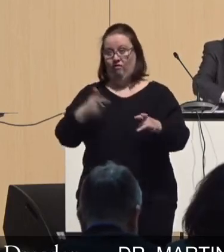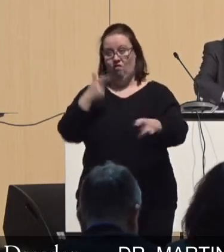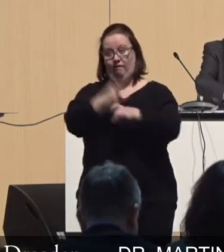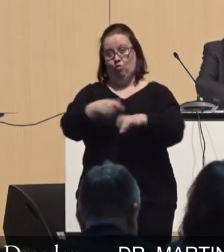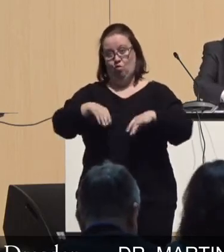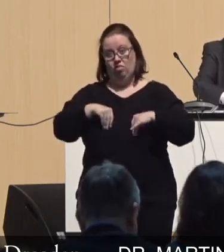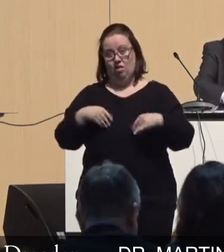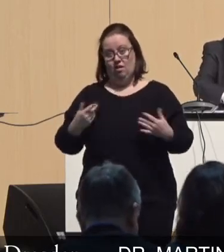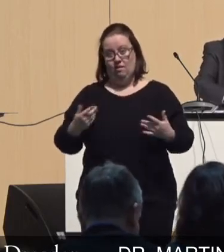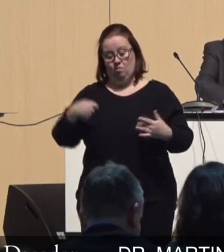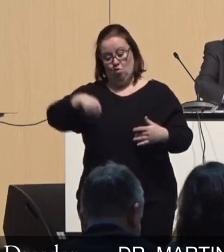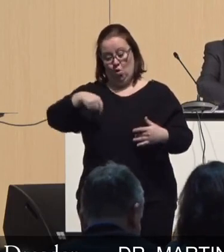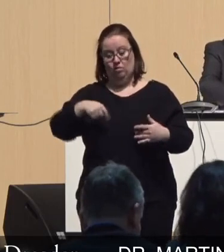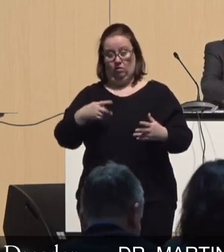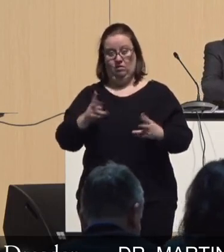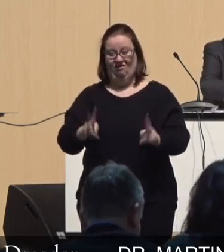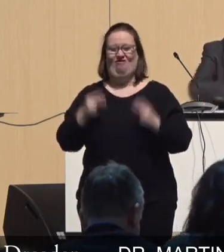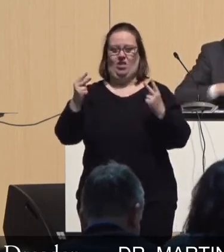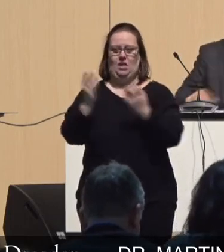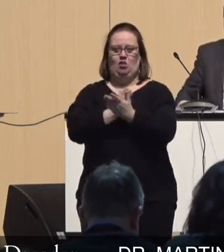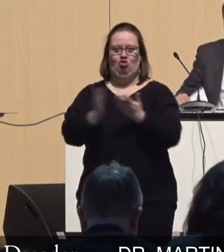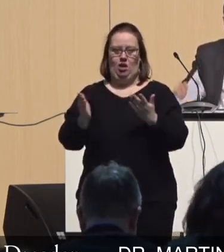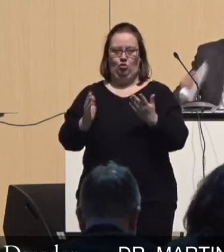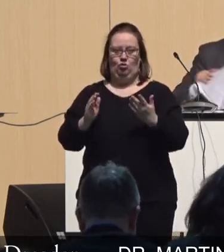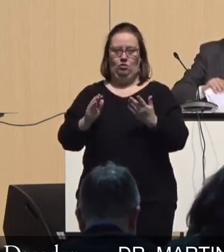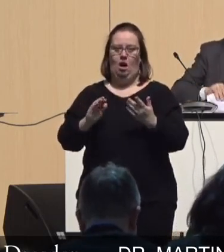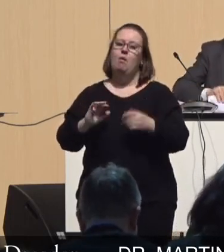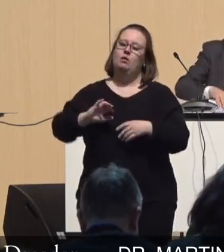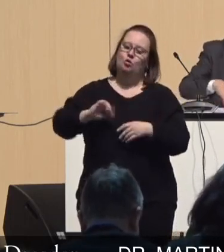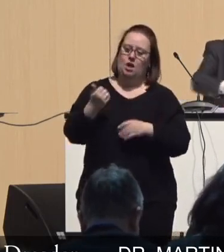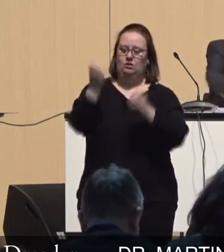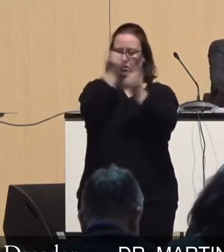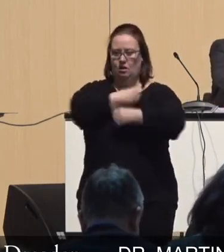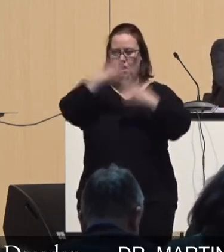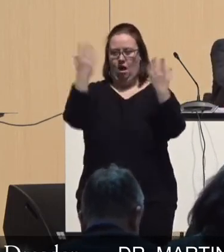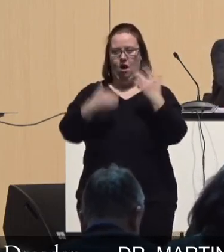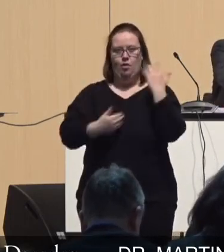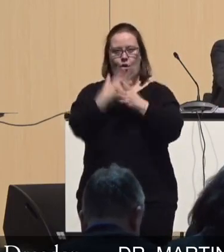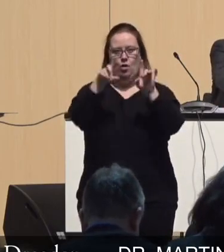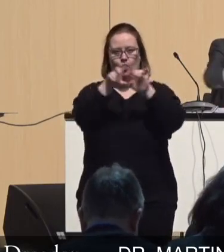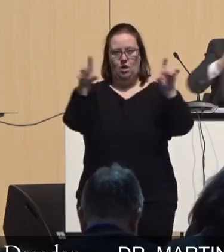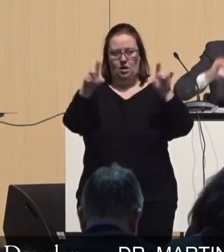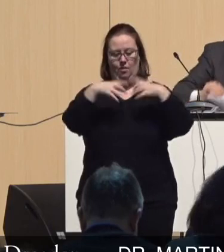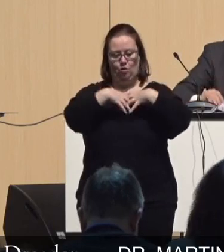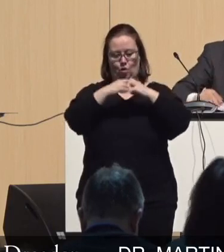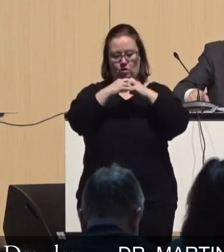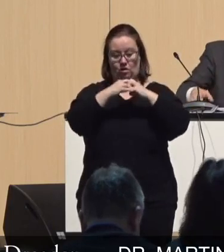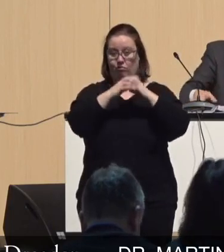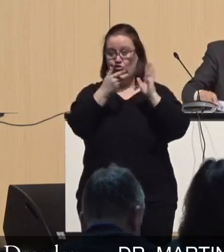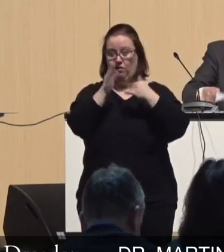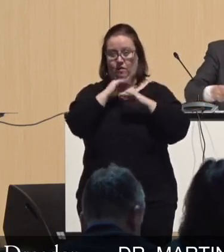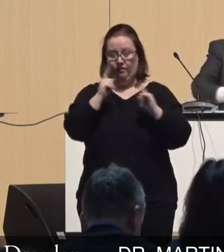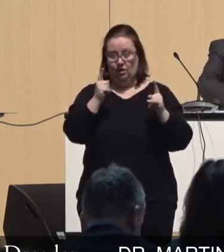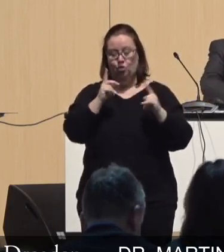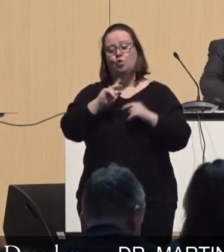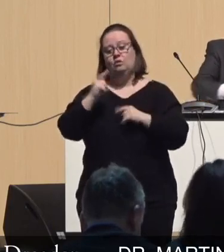bewusst, die wir heute hier eingehen. Erstmal müssen wir natürlich das neue Unternehmen gründen, da darf nichts schiefgehen.